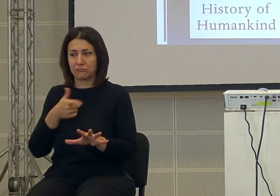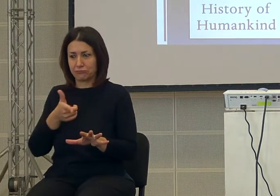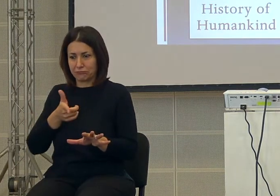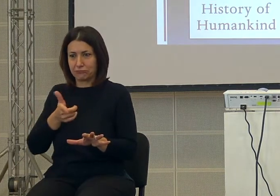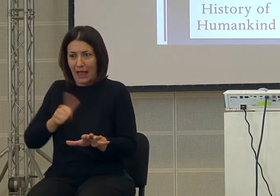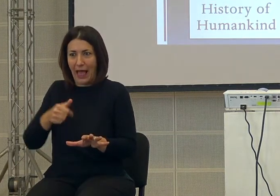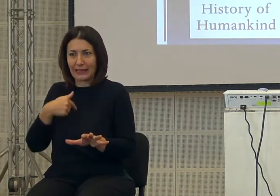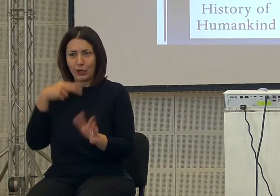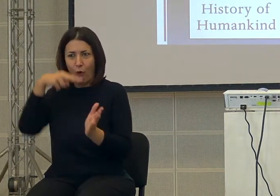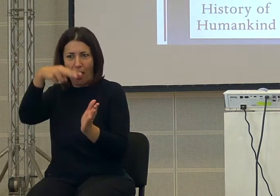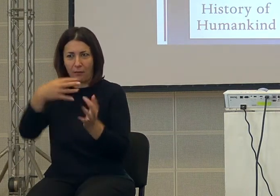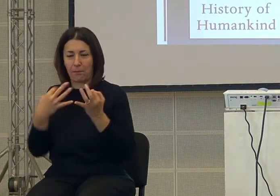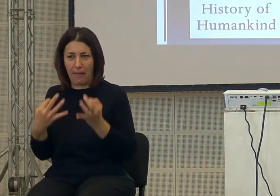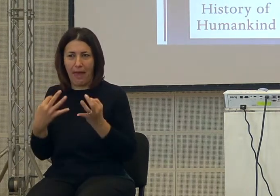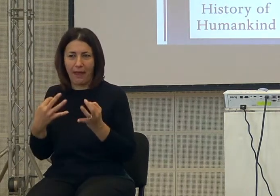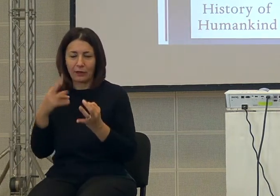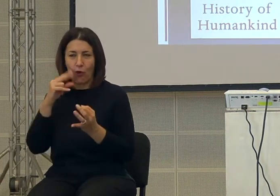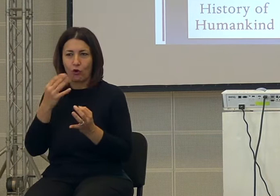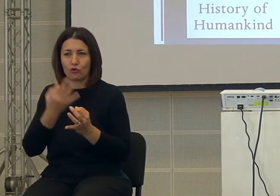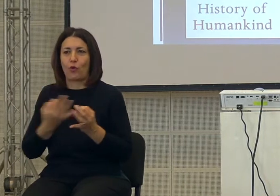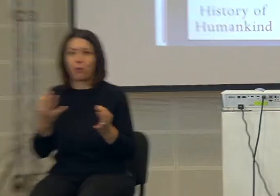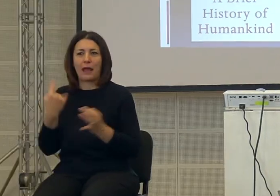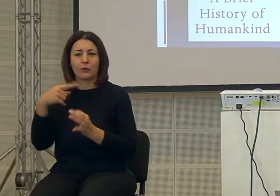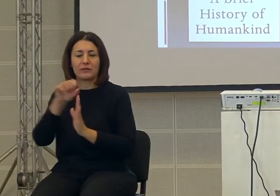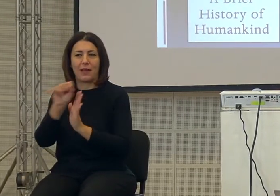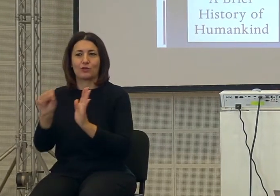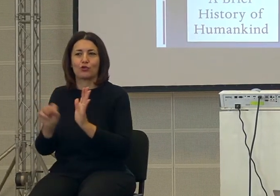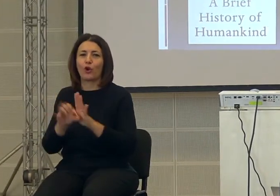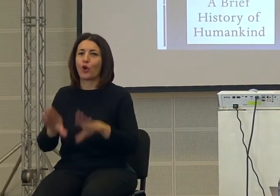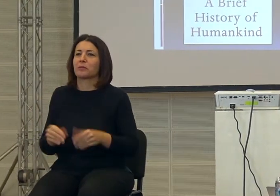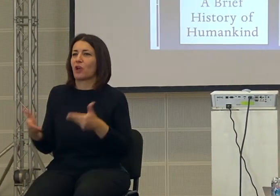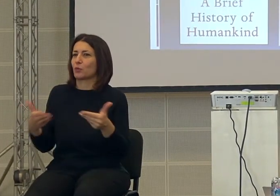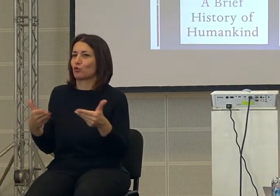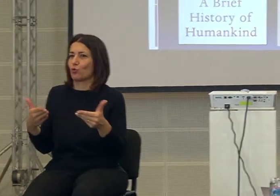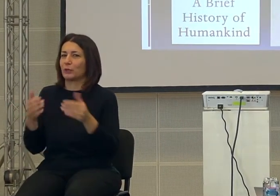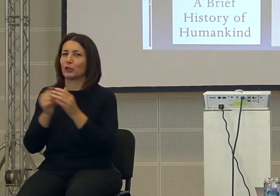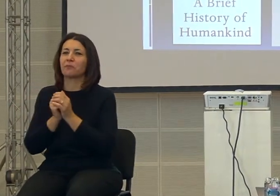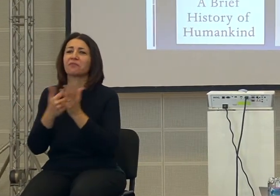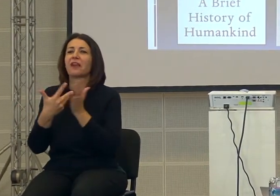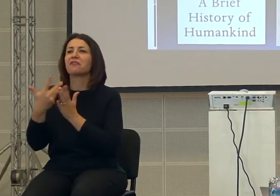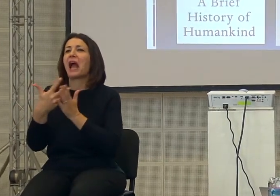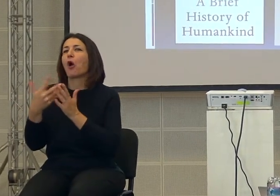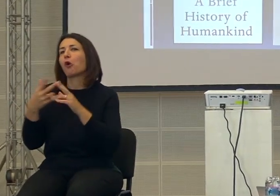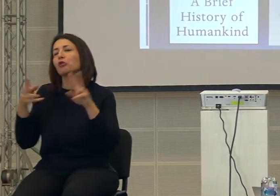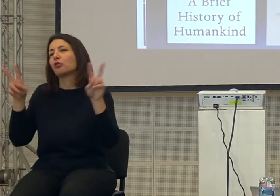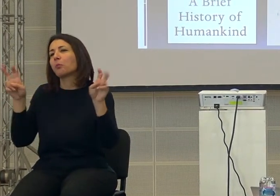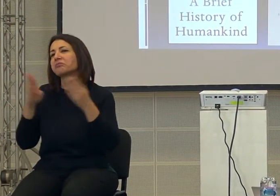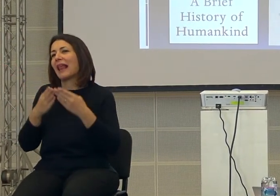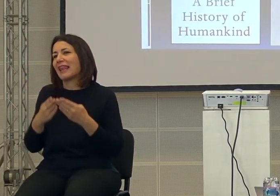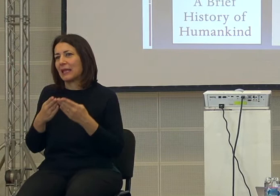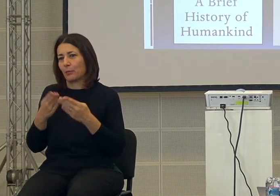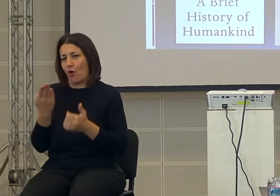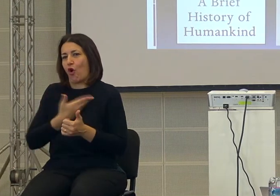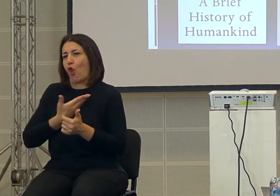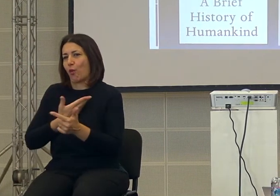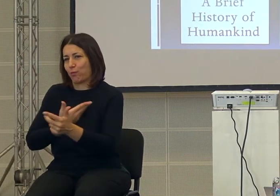che conosco abbastanza bene tutta questa storia. Allora cominciamo subito, io vi racconto un po' il libro, quindi vi racconto le cose che mi hanno